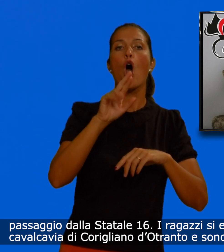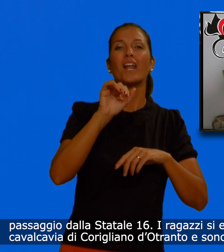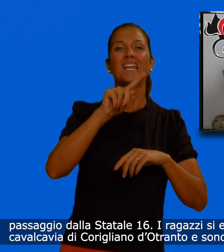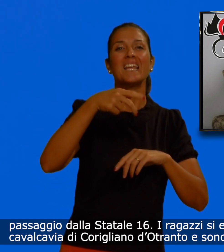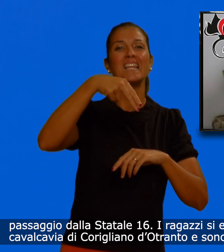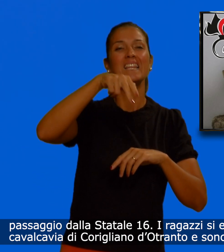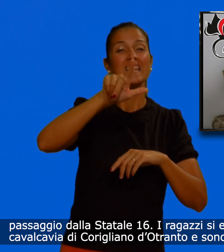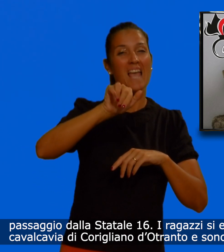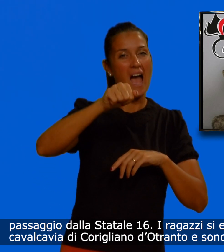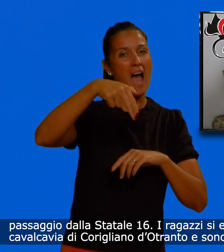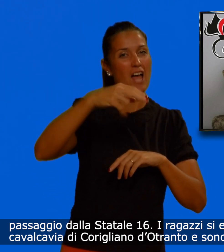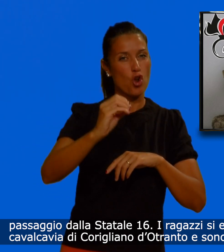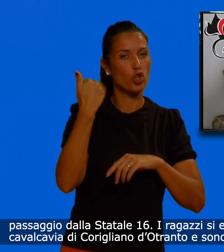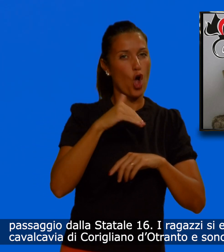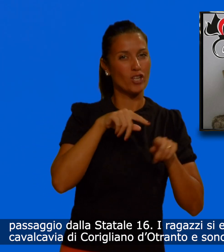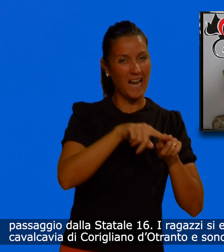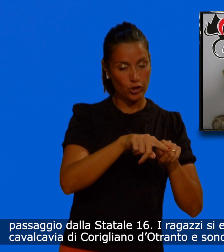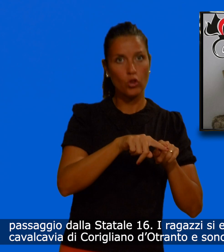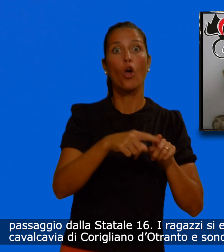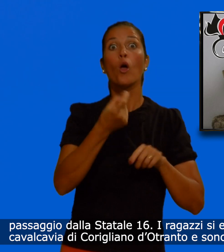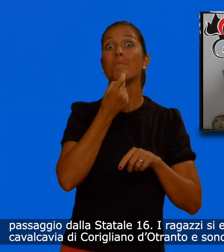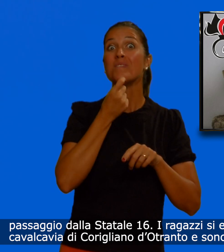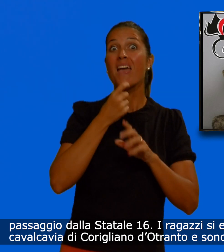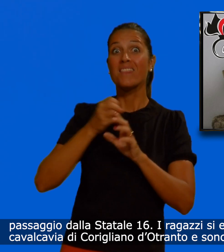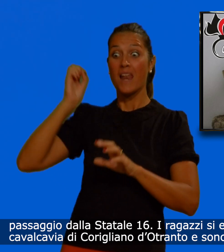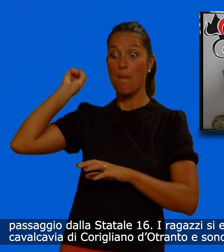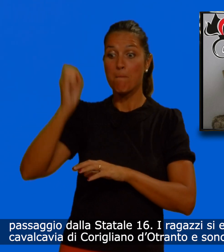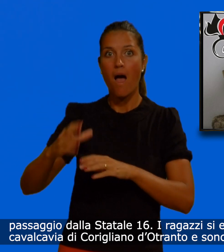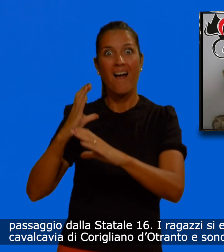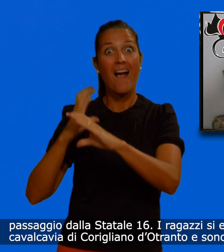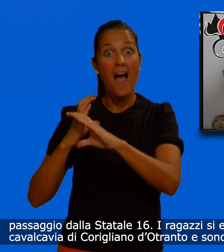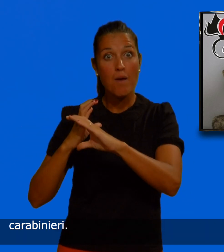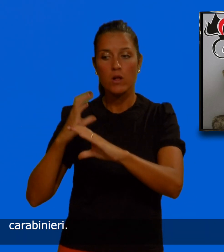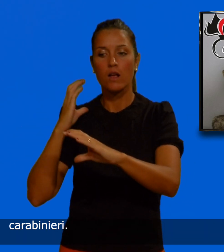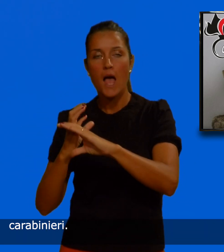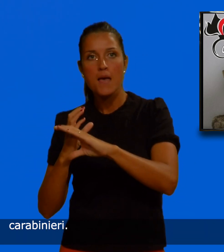appostati sul cavalcavia di Corigliano d'Otranto e sono stati individuati dai carabinieri.